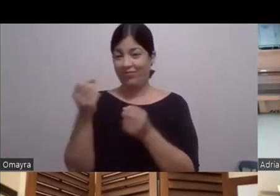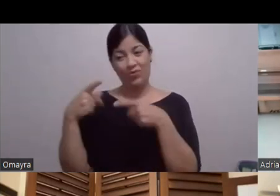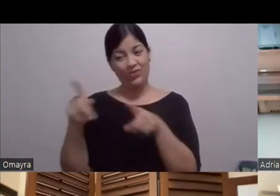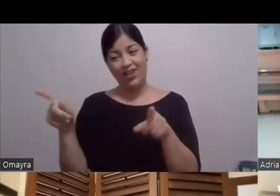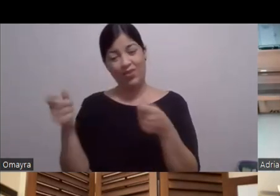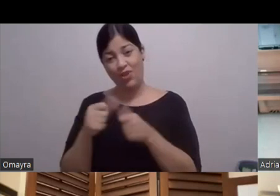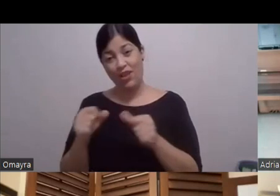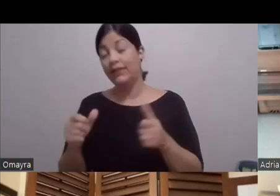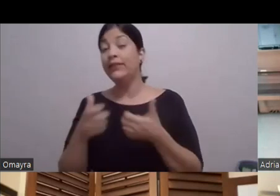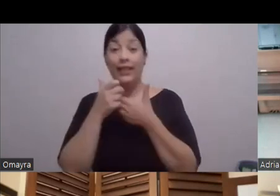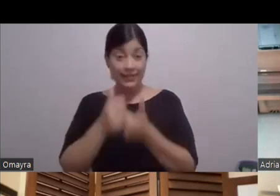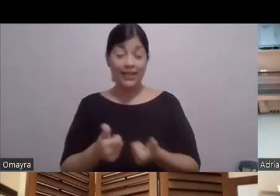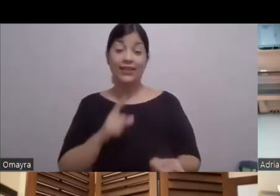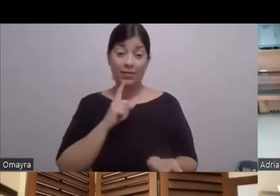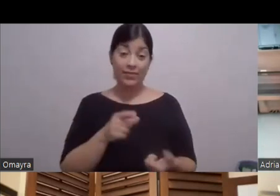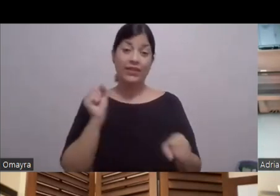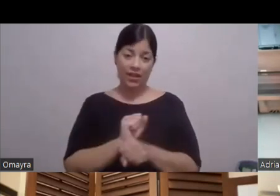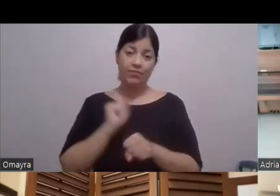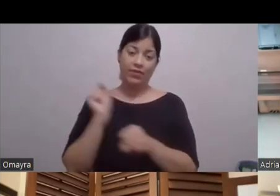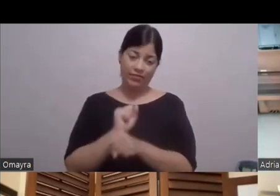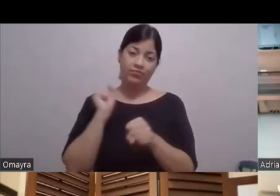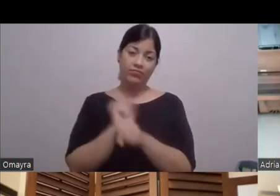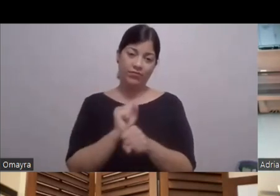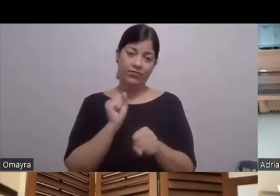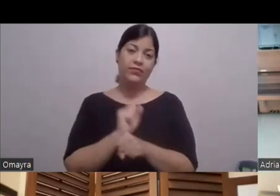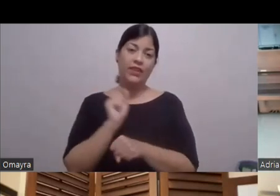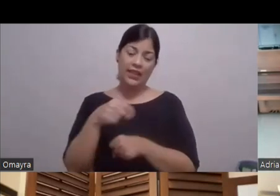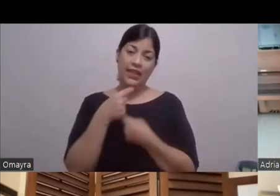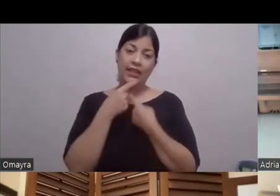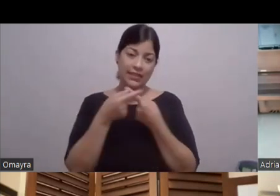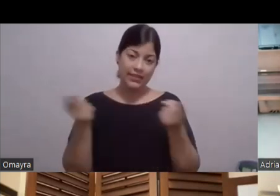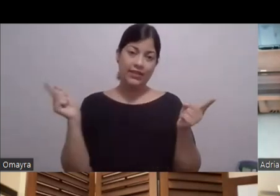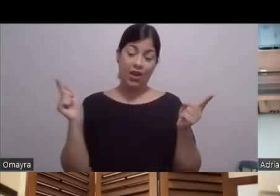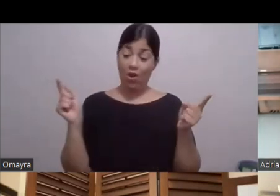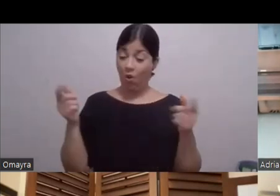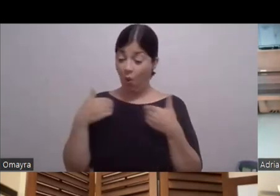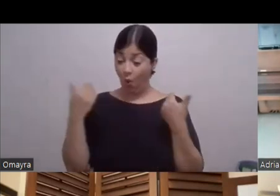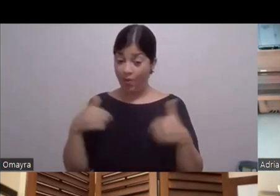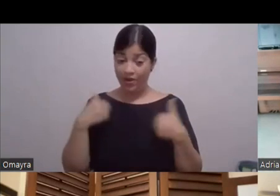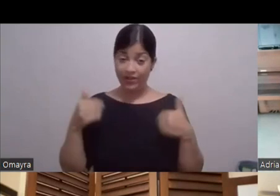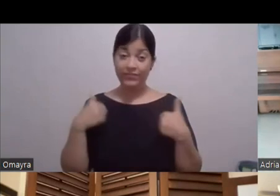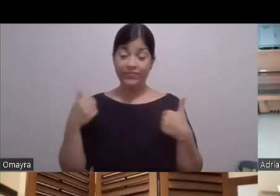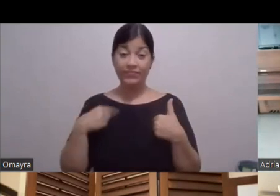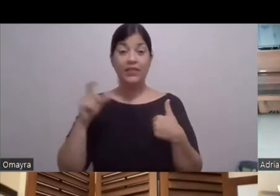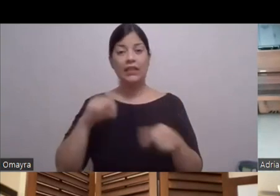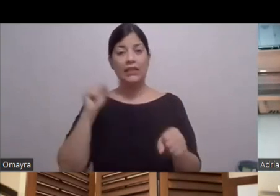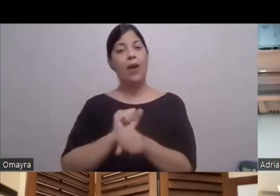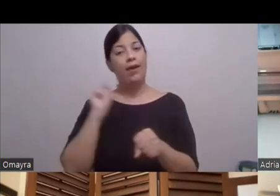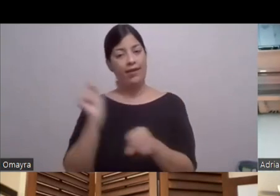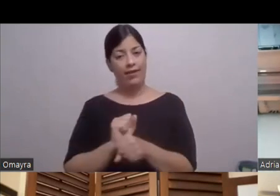es interesante Trabajo es trabajo Y lo que hay que decirle Verdad A estos jóvenes Que están subiendo Es que hay que trabajar Que hay que ver Que hay que